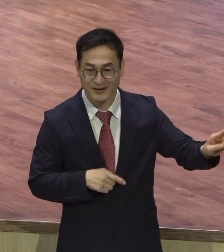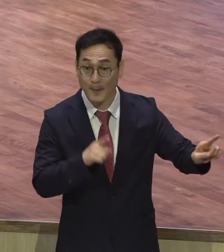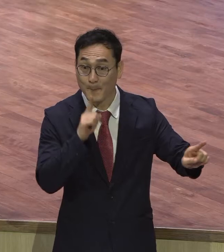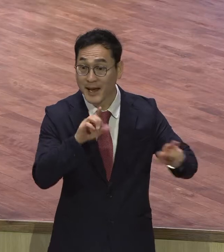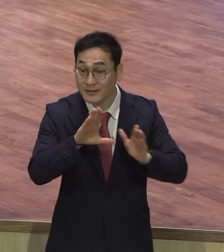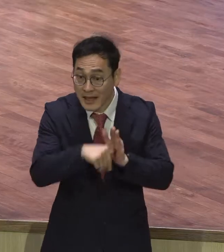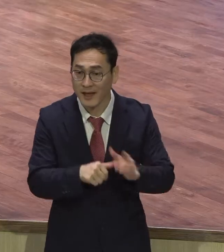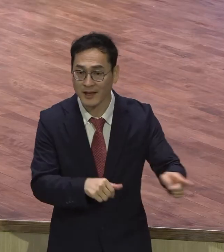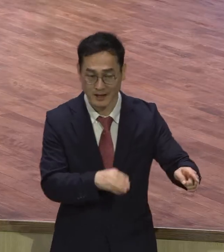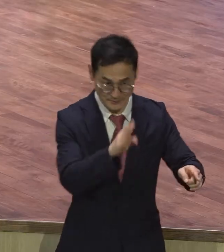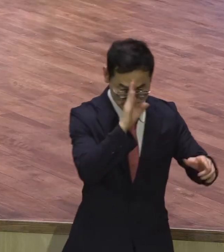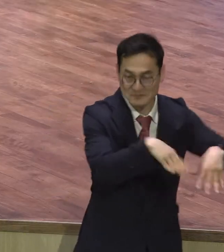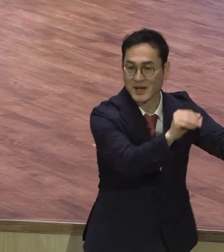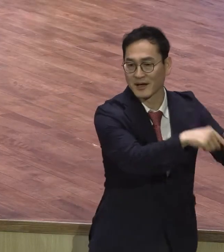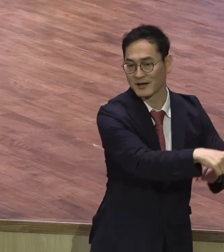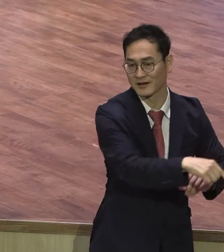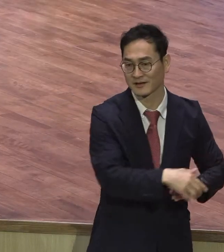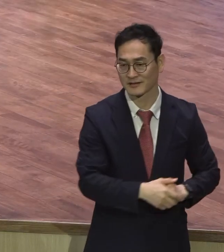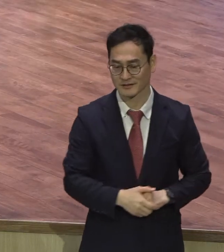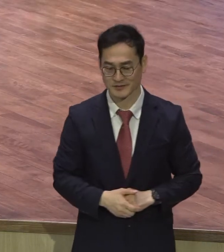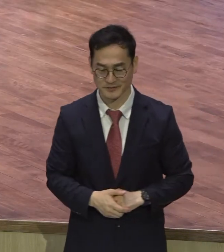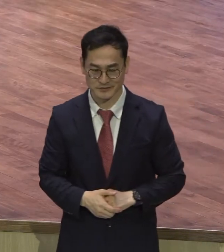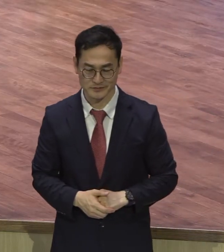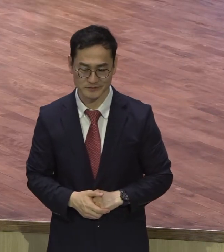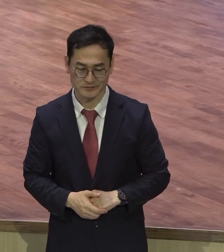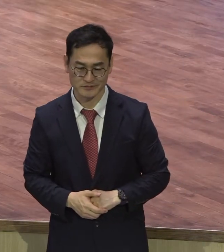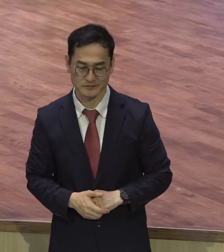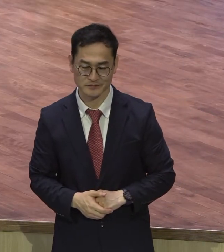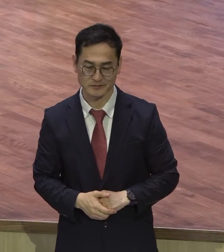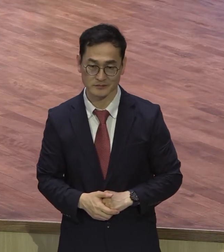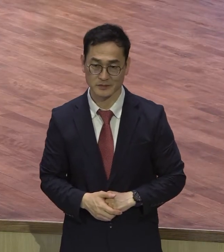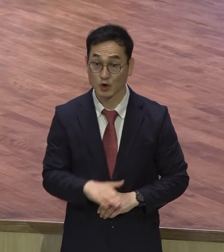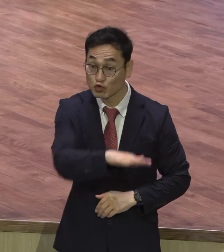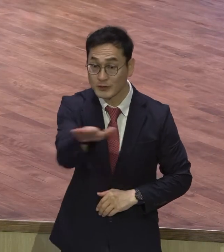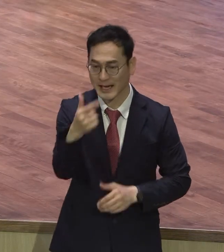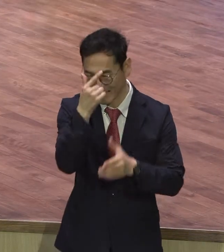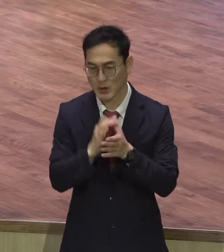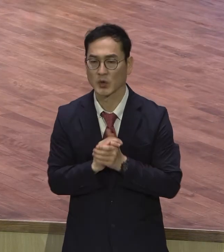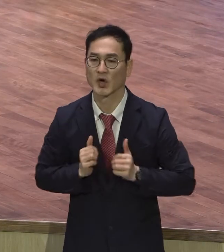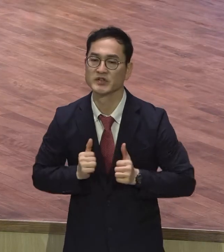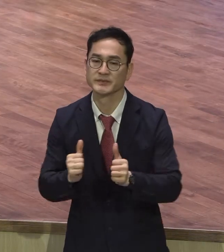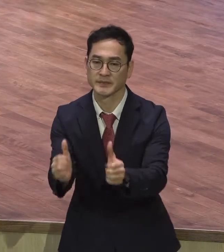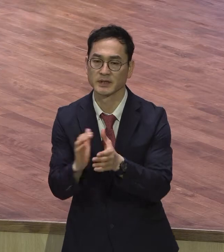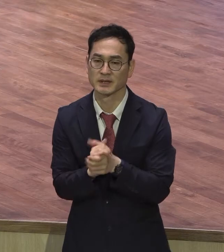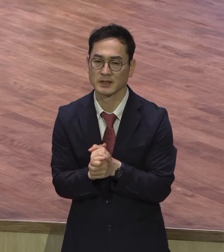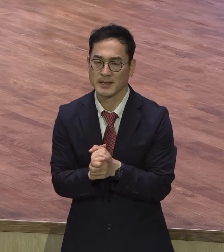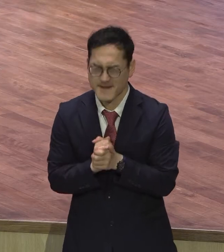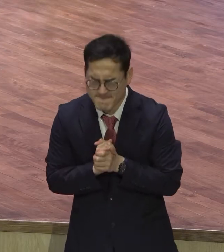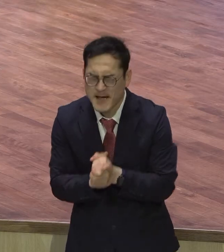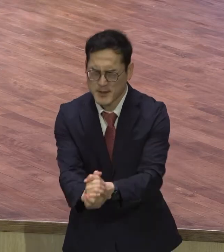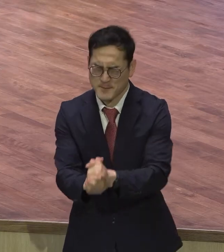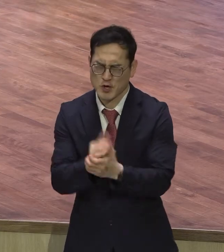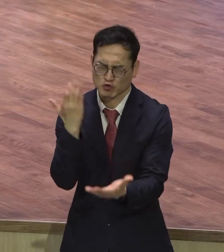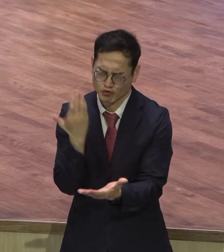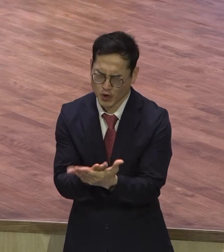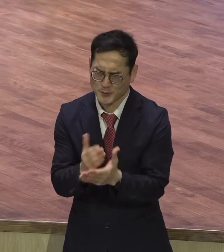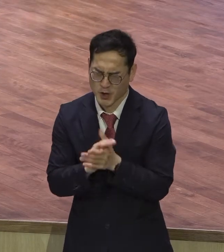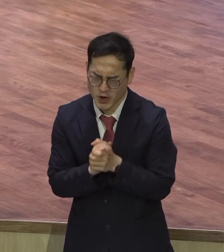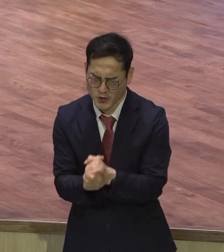기도자 기도자 하는데 여러분 고민이 뭐예요? 안 믿어서 그래 안 믿어서 안 믿으니까 걱정 염려 고민